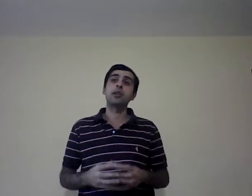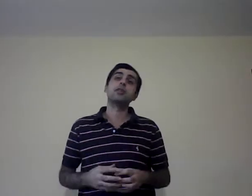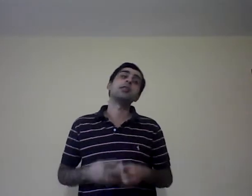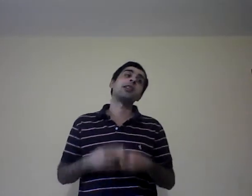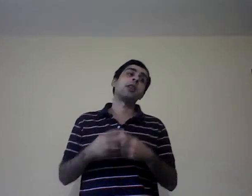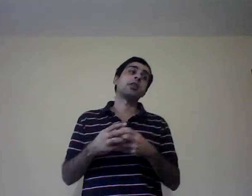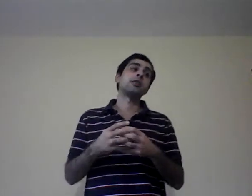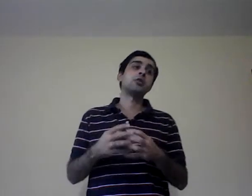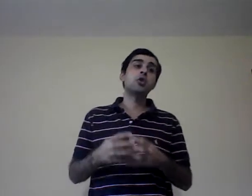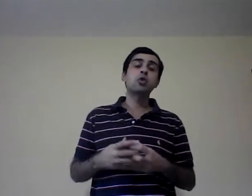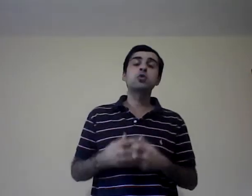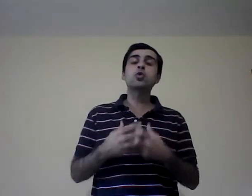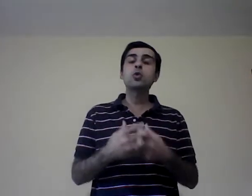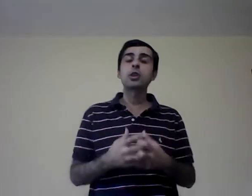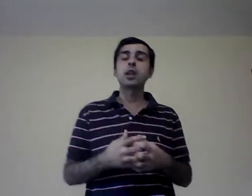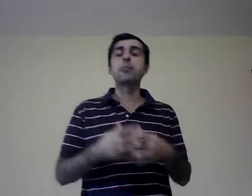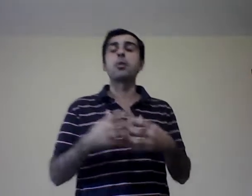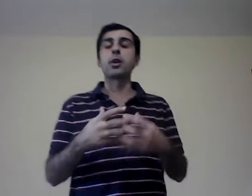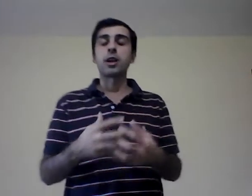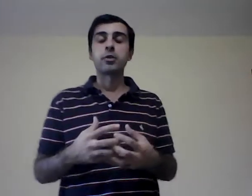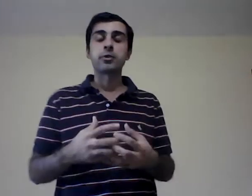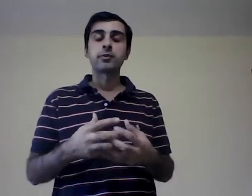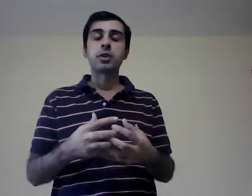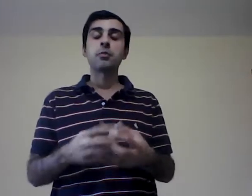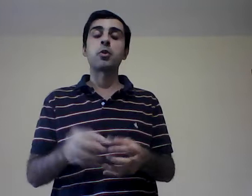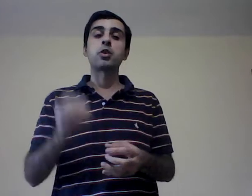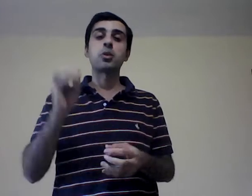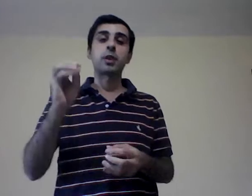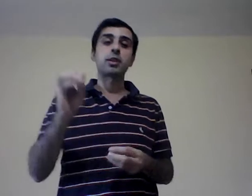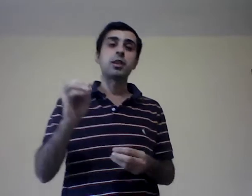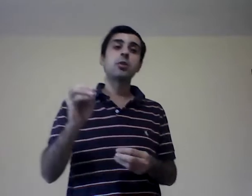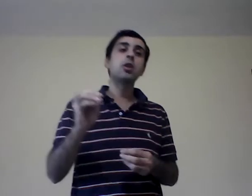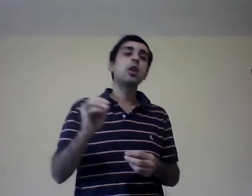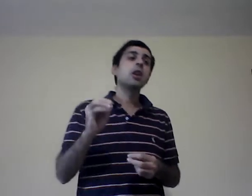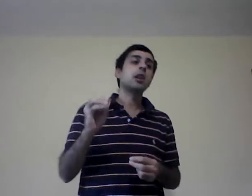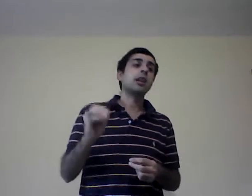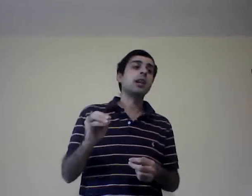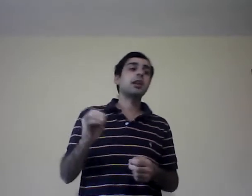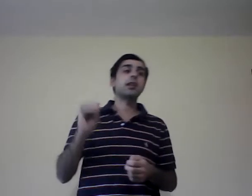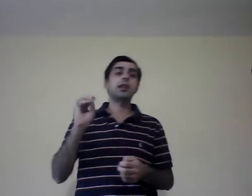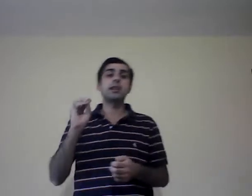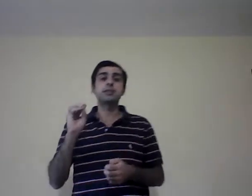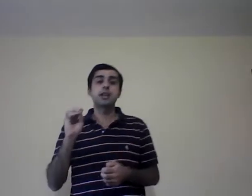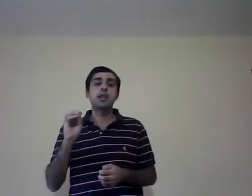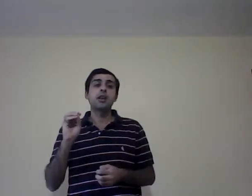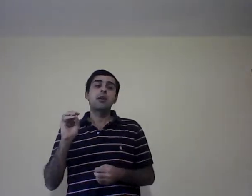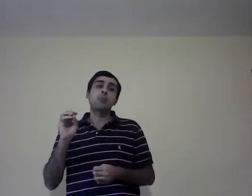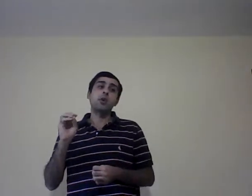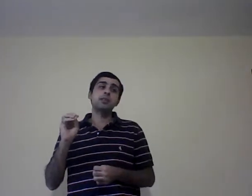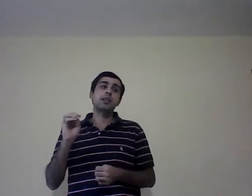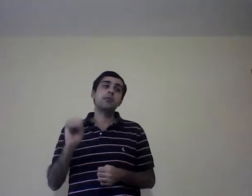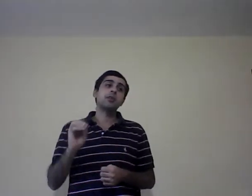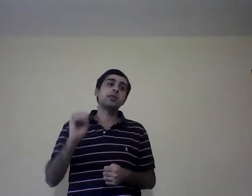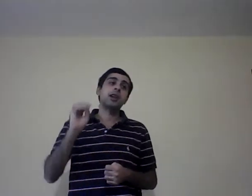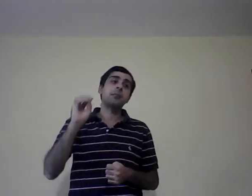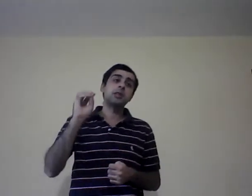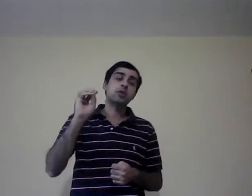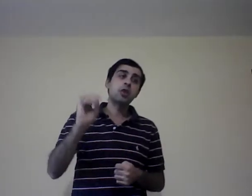la organización surge por algo, si, por ese objetivo, que es, puede ser nuestra misión,